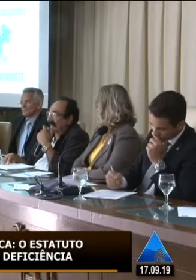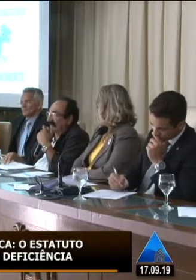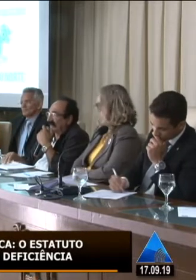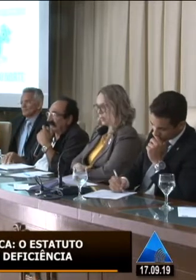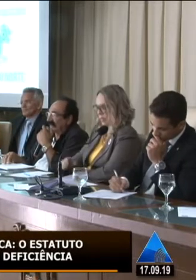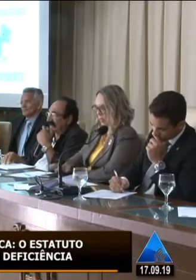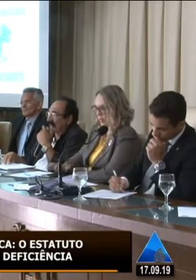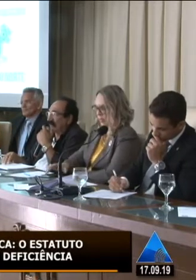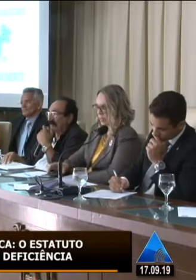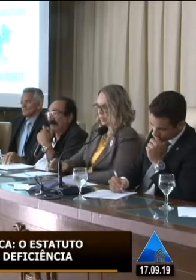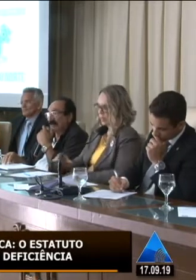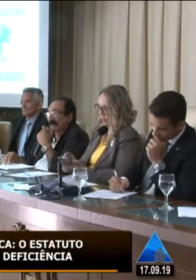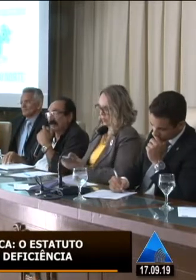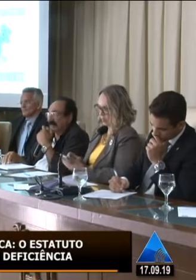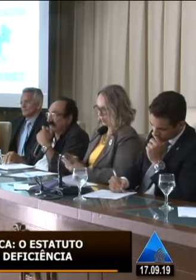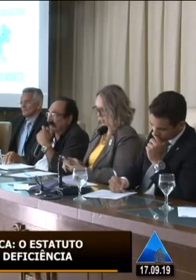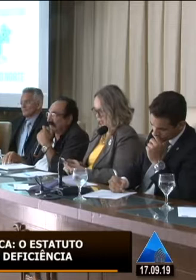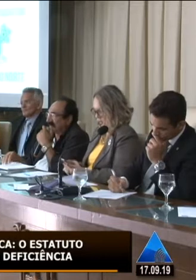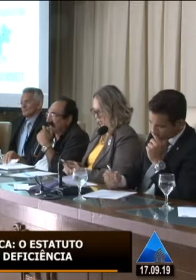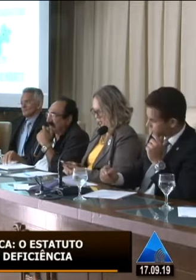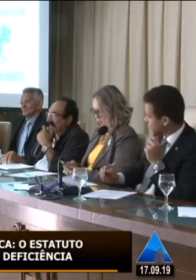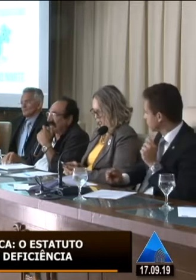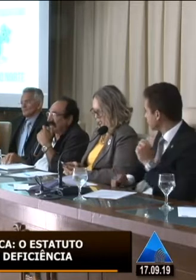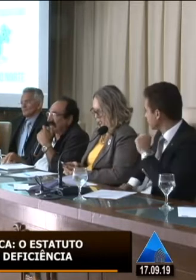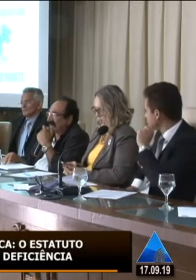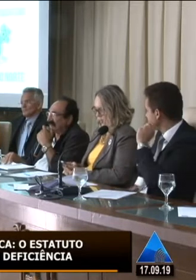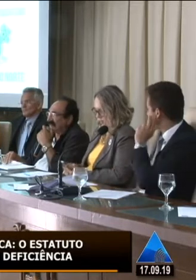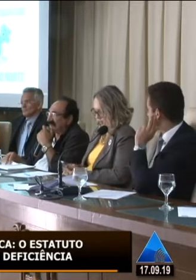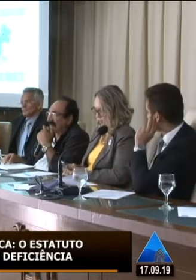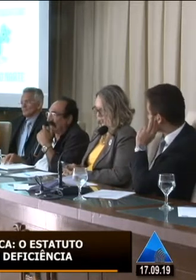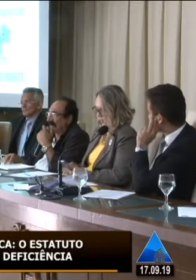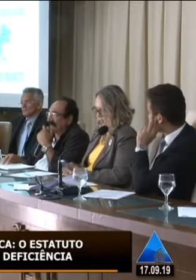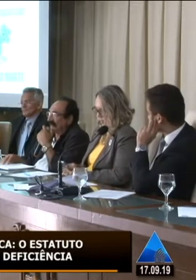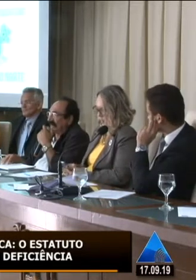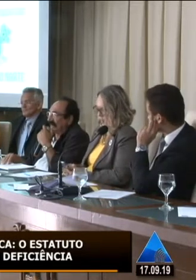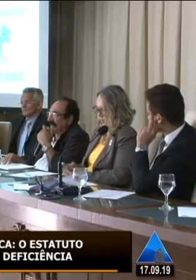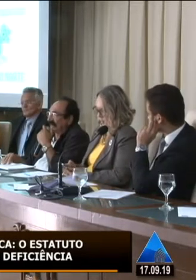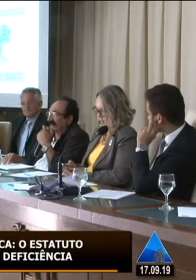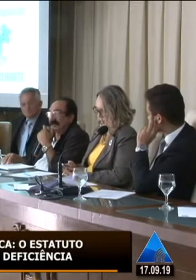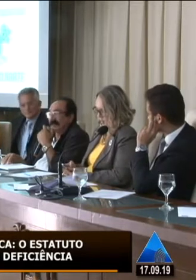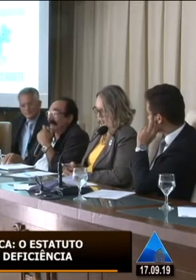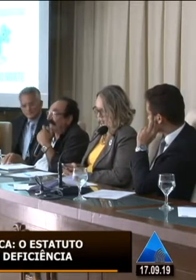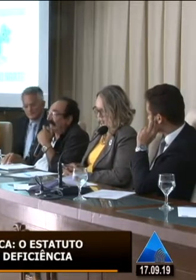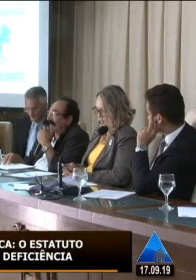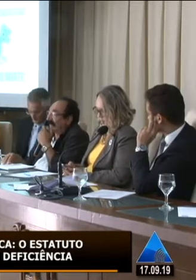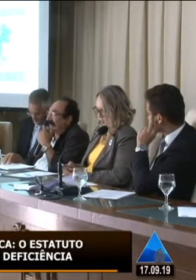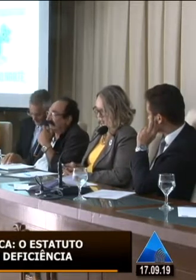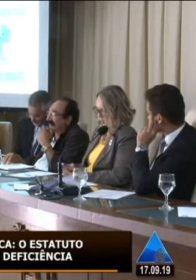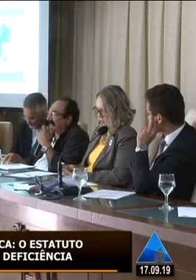da Federação com o maior percentual de pessoas com deficiência. Chegamos a um percentual de cerca de